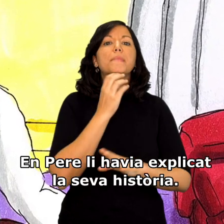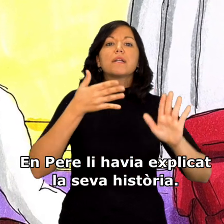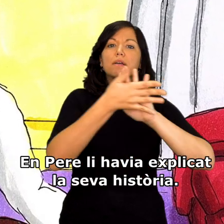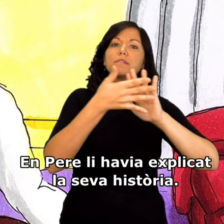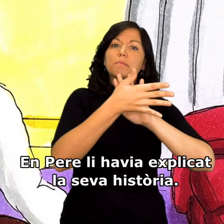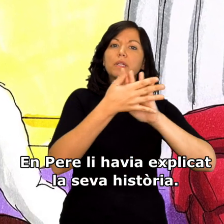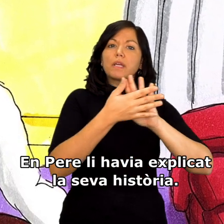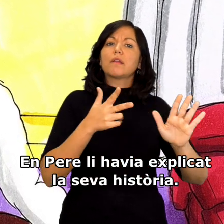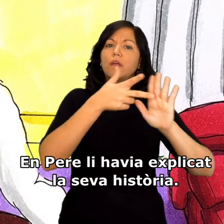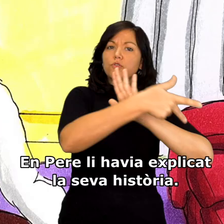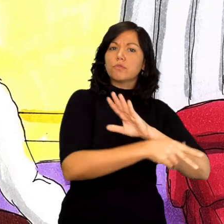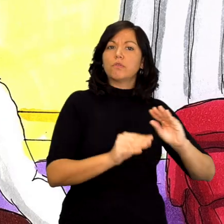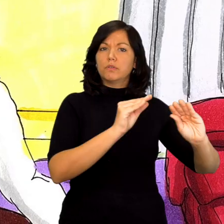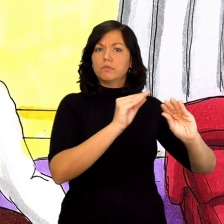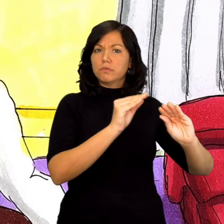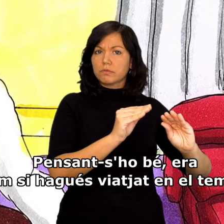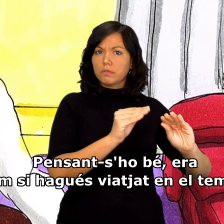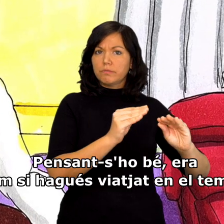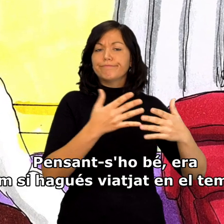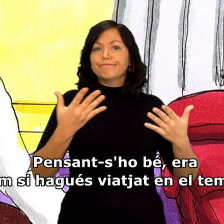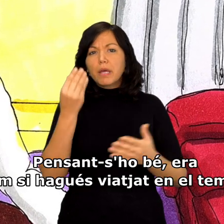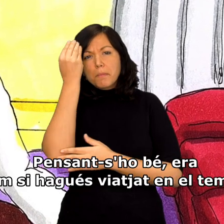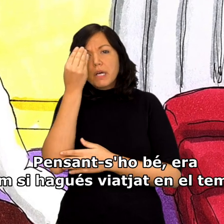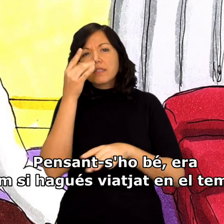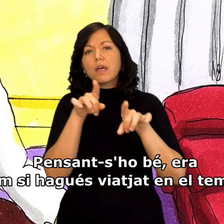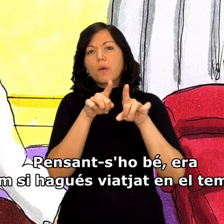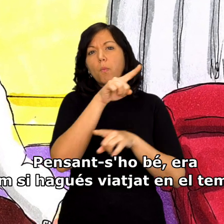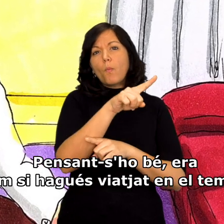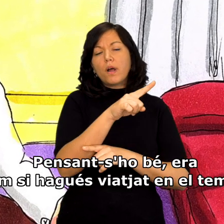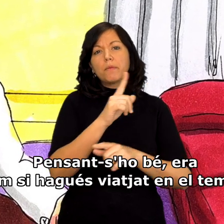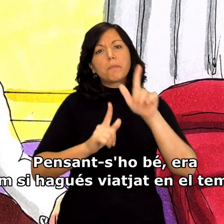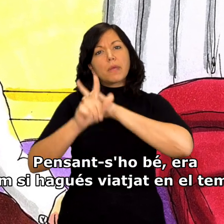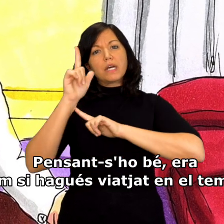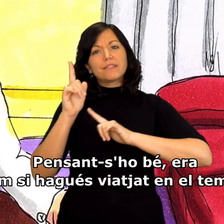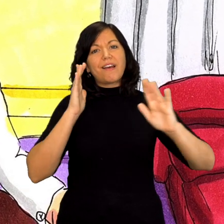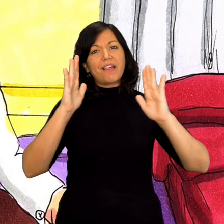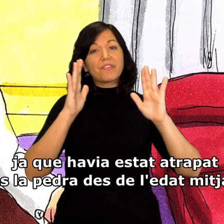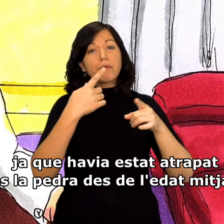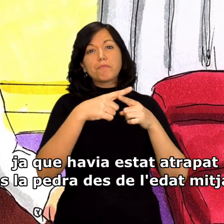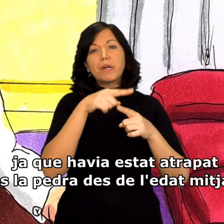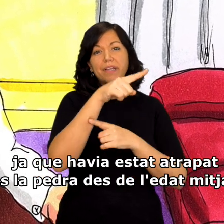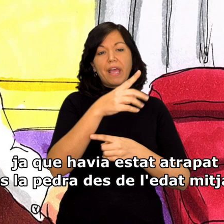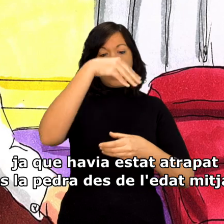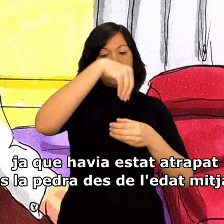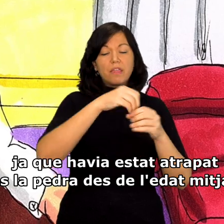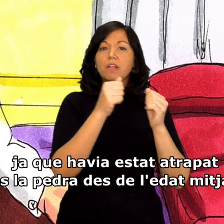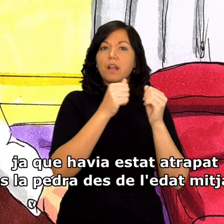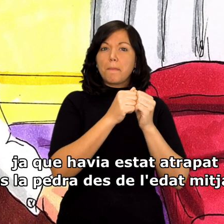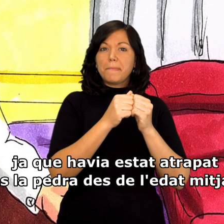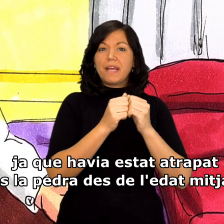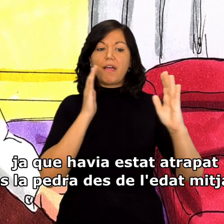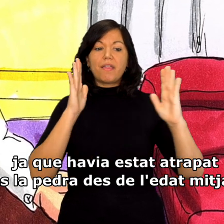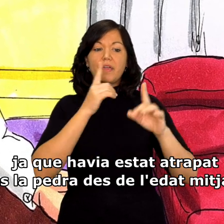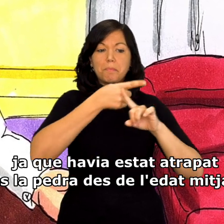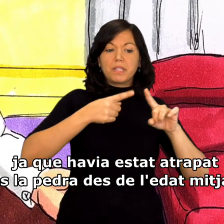Pere li havia explicat la seva història. Pensant-s'ho bé, era com si hagués viatjat en el temps, ja que havia estat atrapat dins la